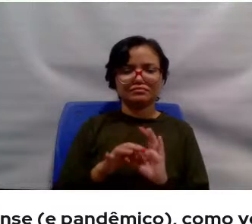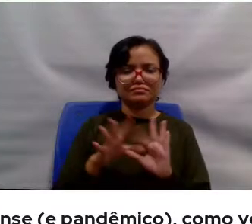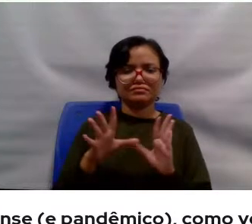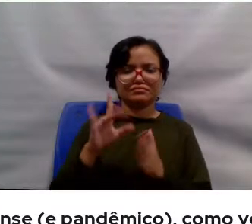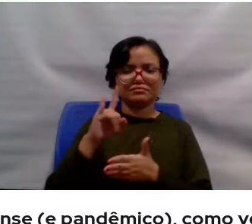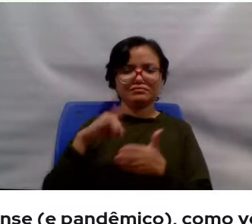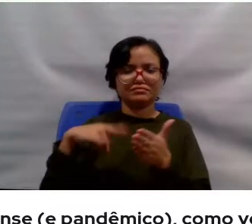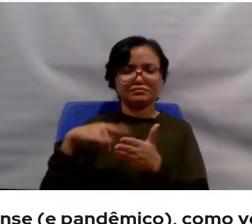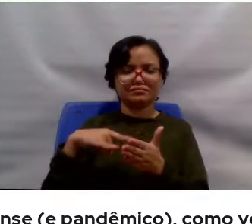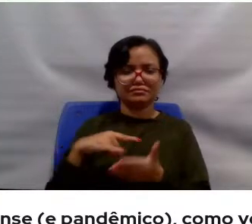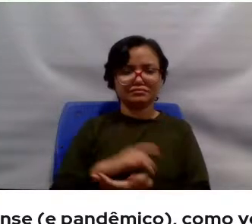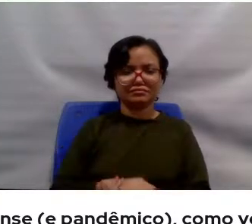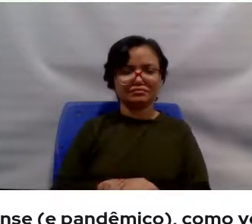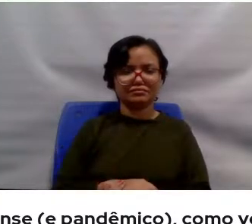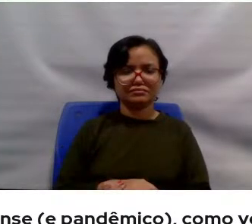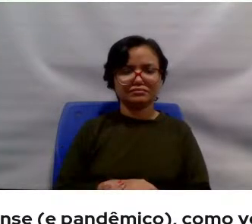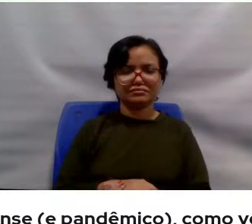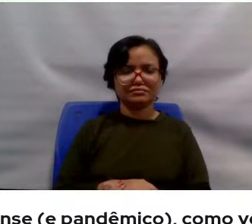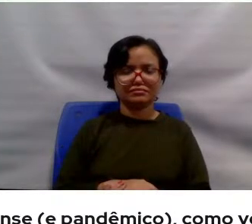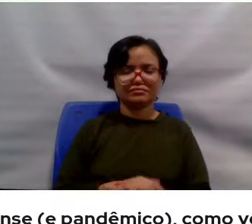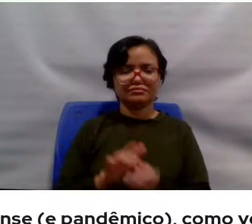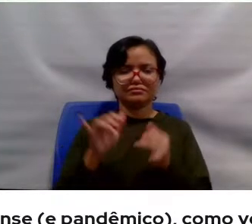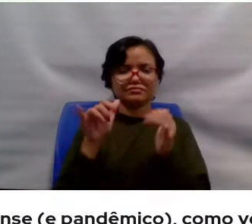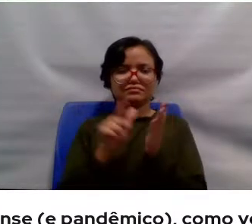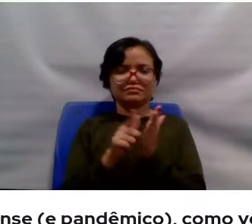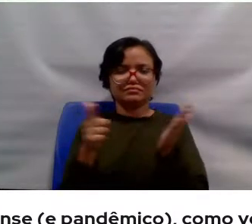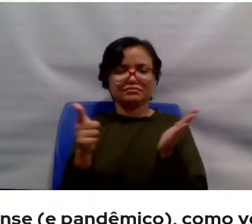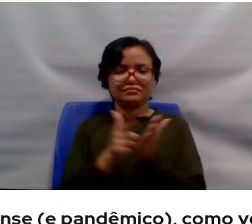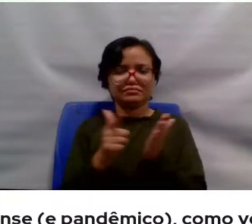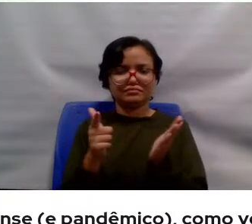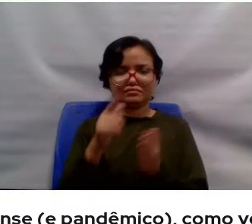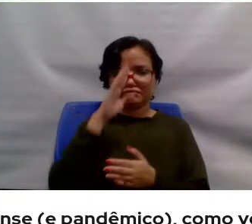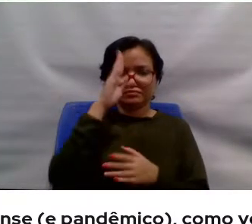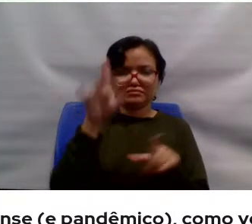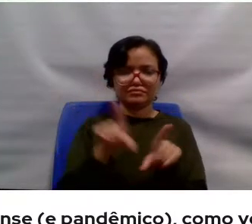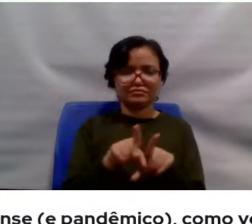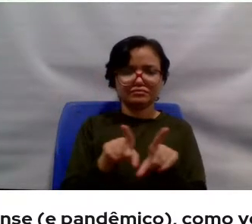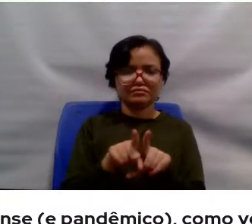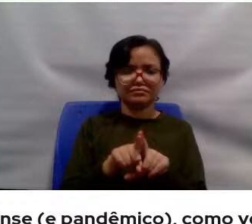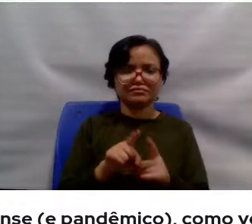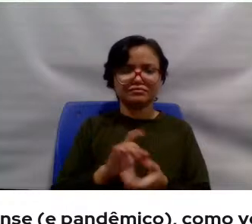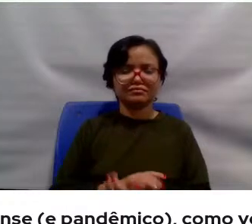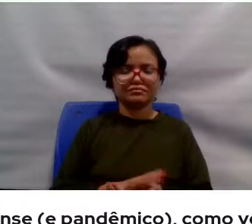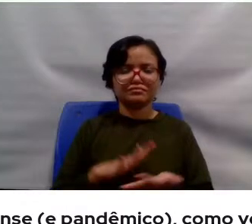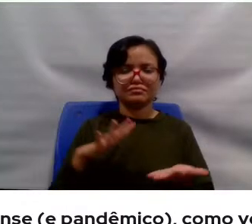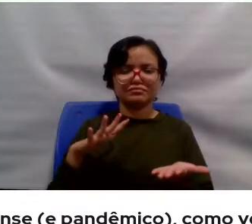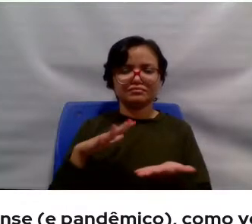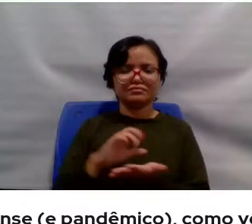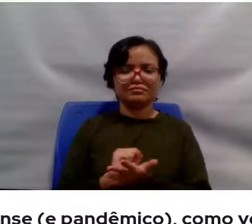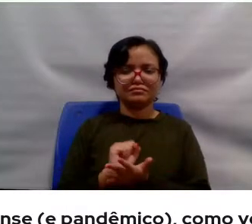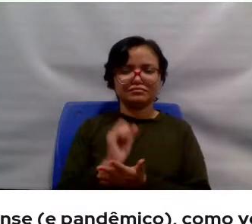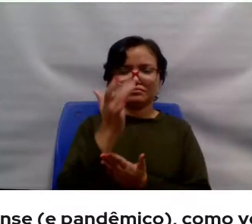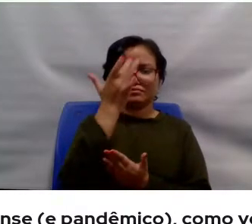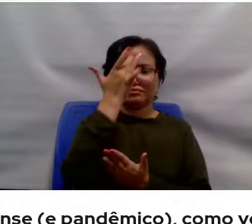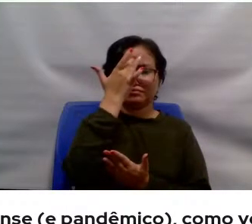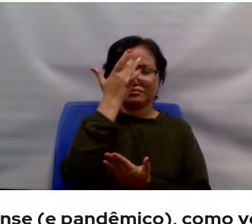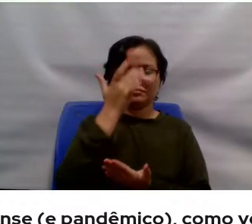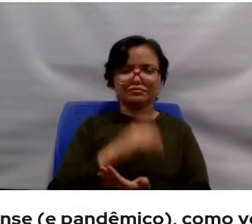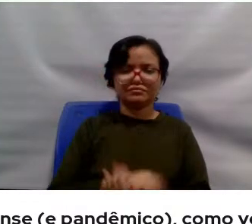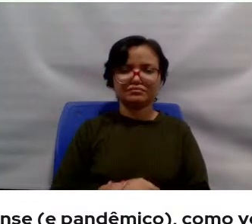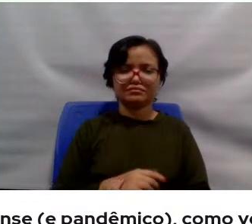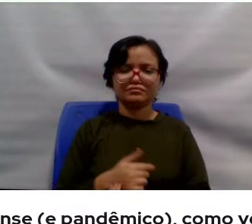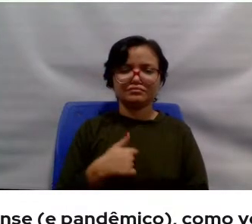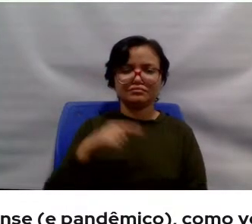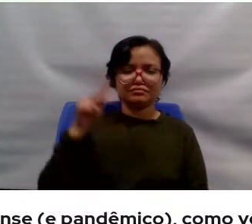documentos, reportagens e principalmente também com o registro das memórias, porque eu sou uma